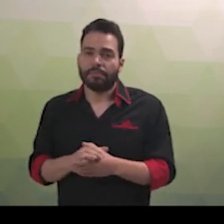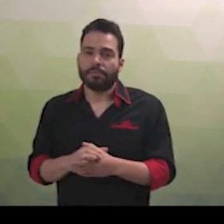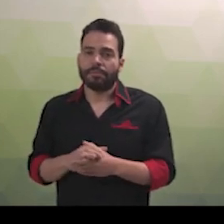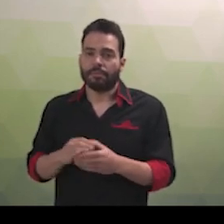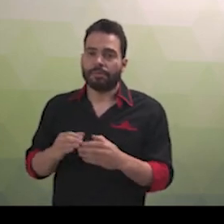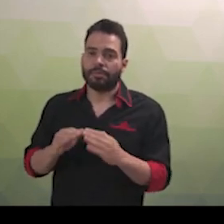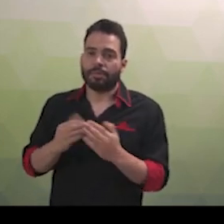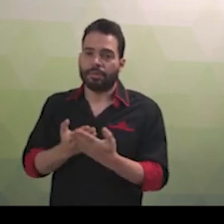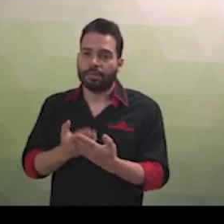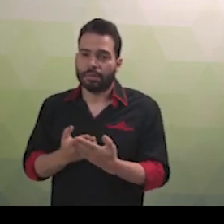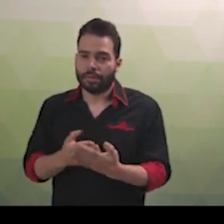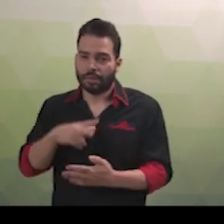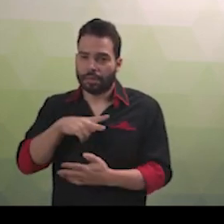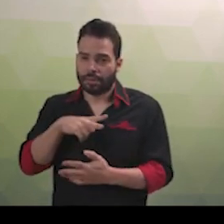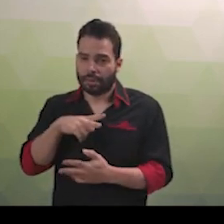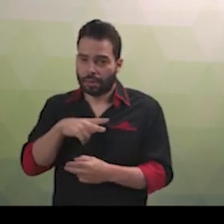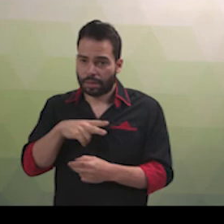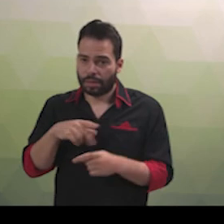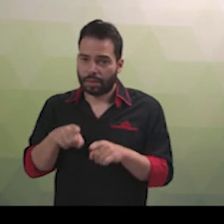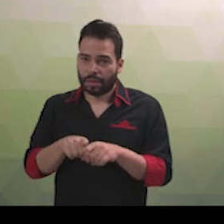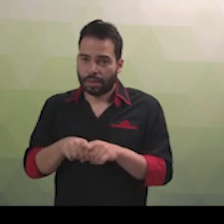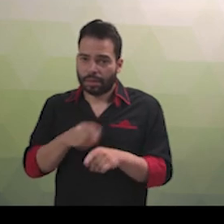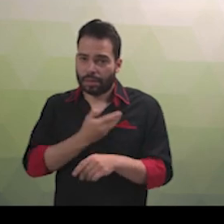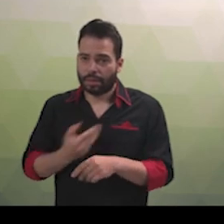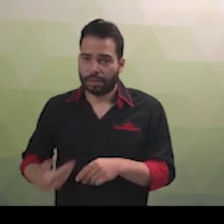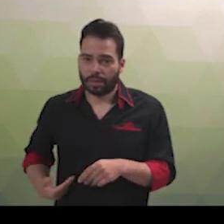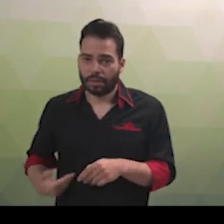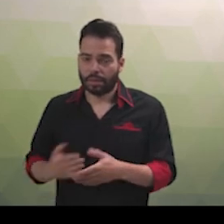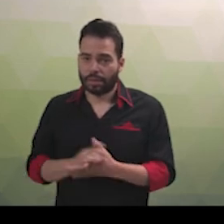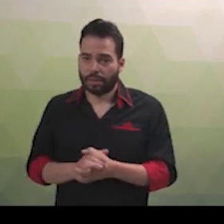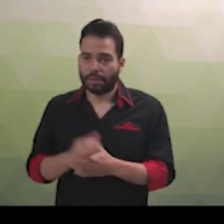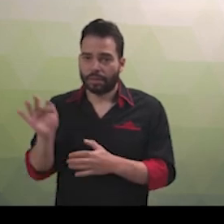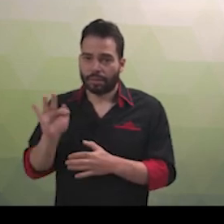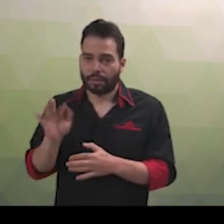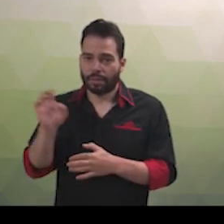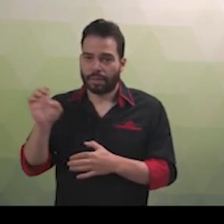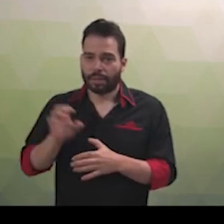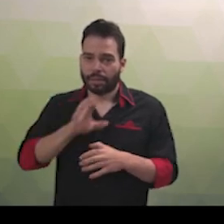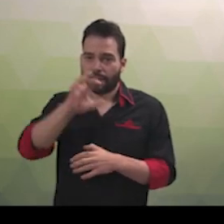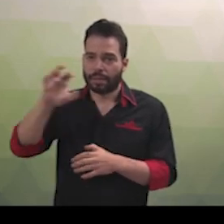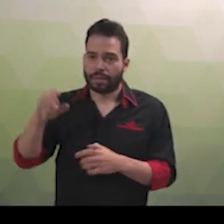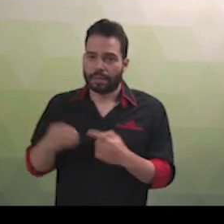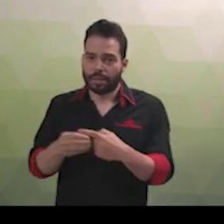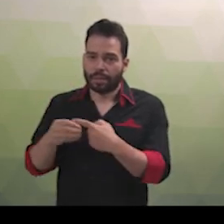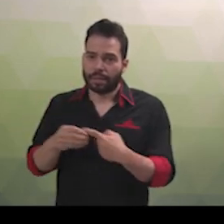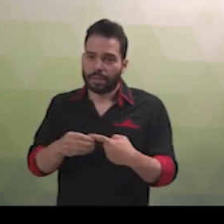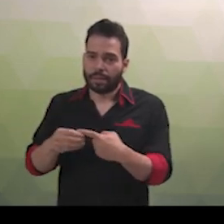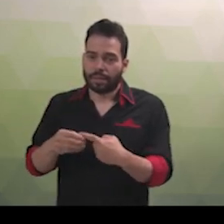buscarão implementar as medidas referidas neste artigo como meio de assegurar aos alunos surdos ou com